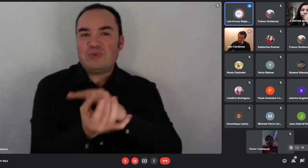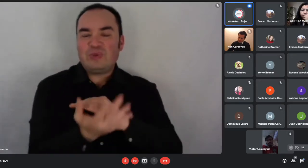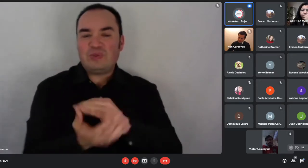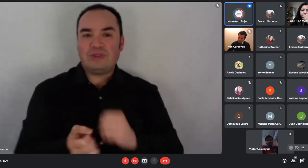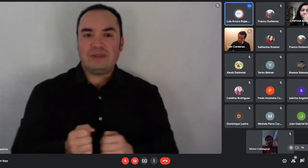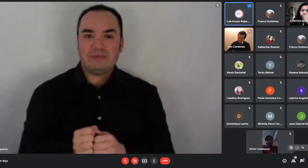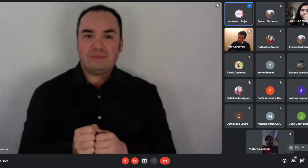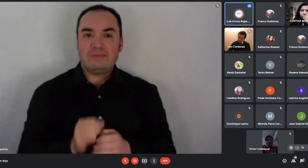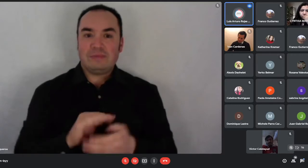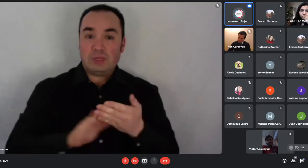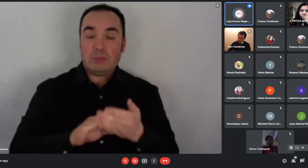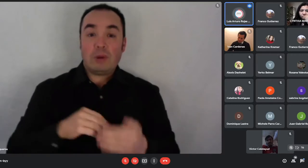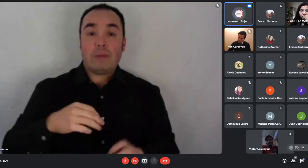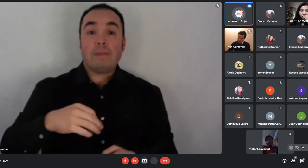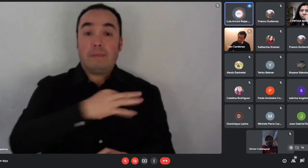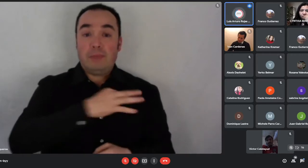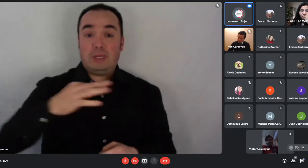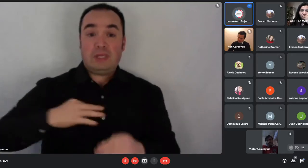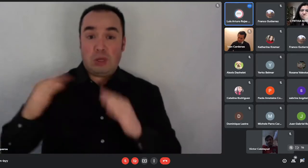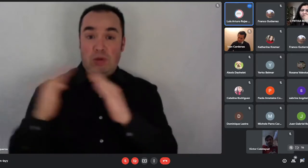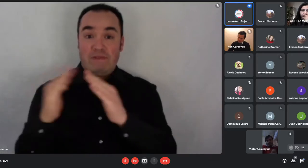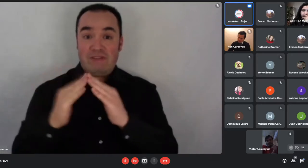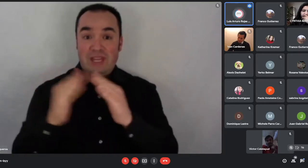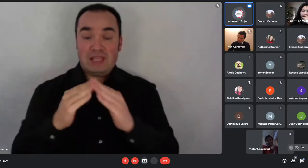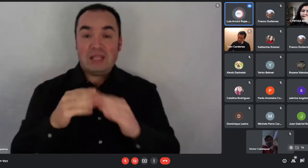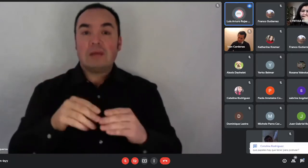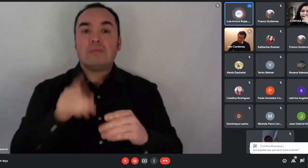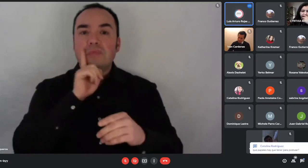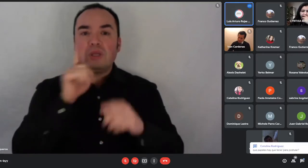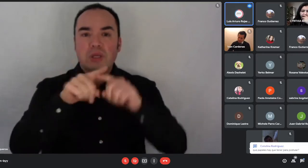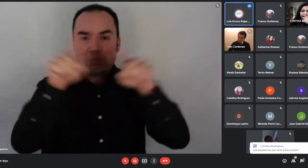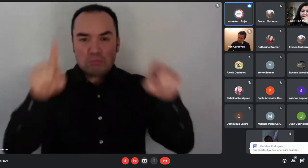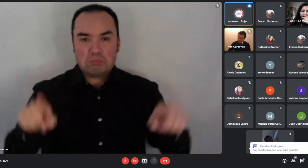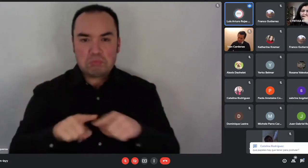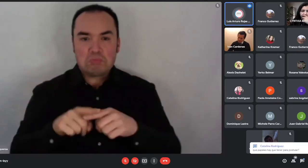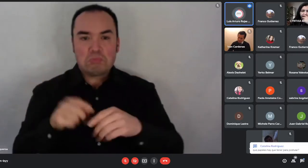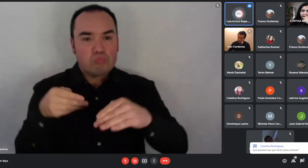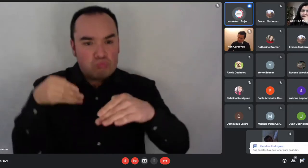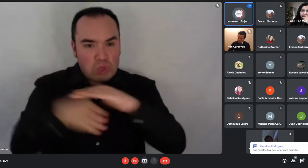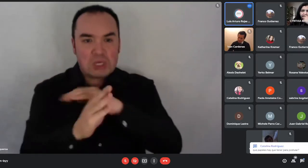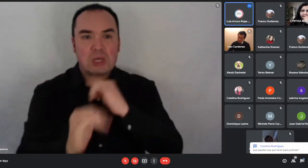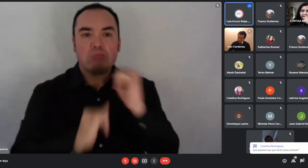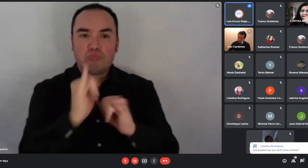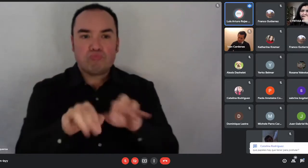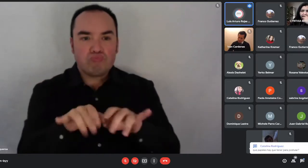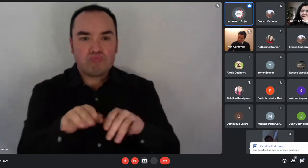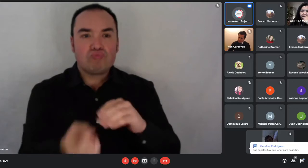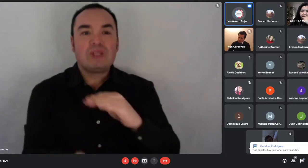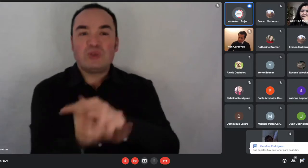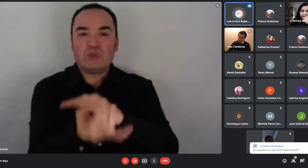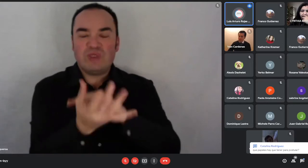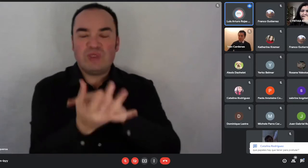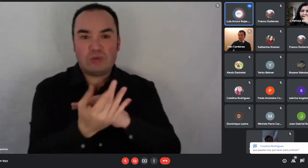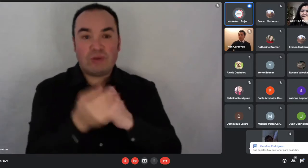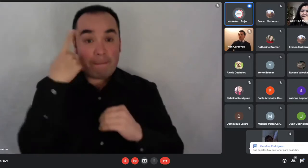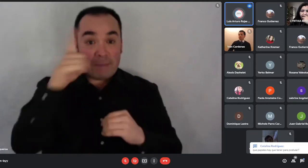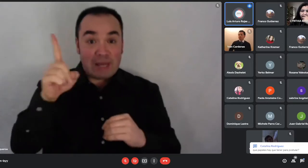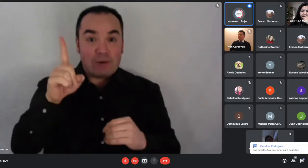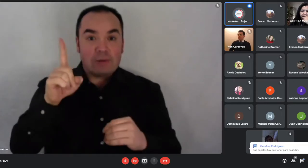Sin embargo, el siguiente llamado, como todavía no tenemos la información oficial, no sabemos a ciencia cierta